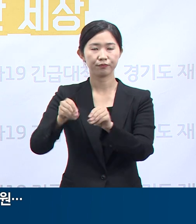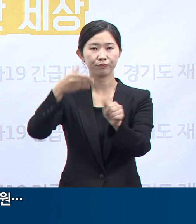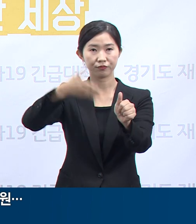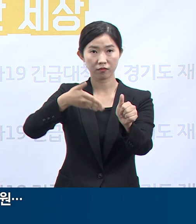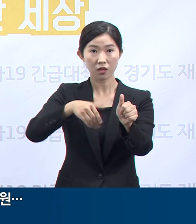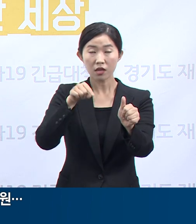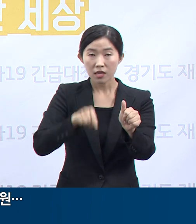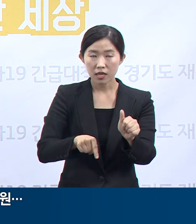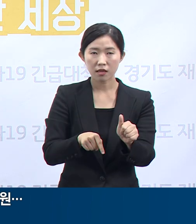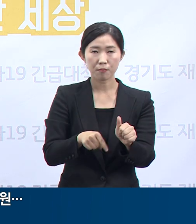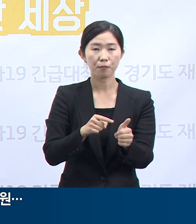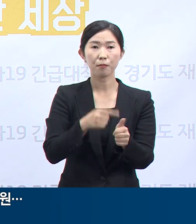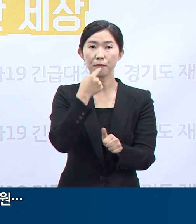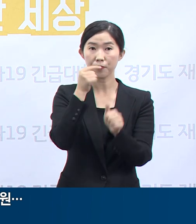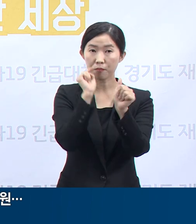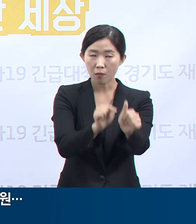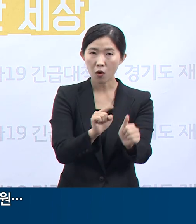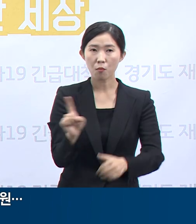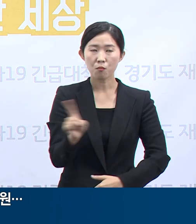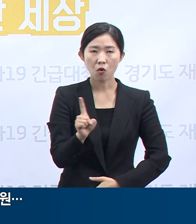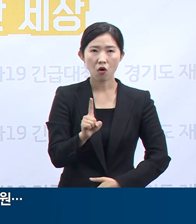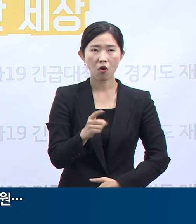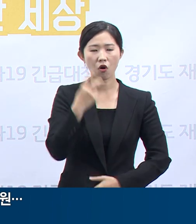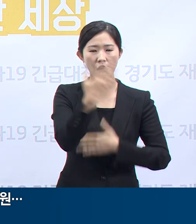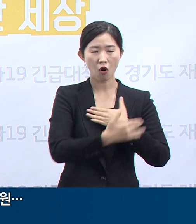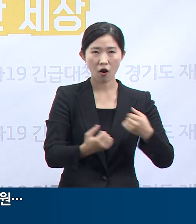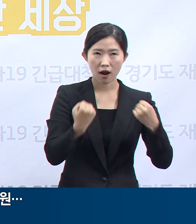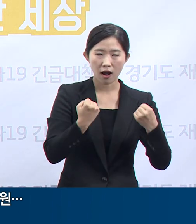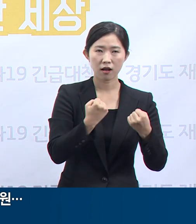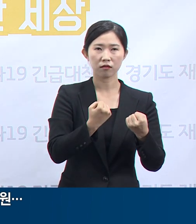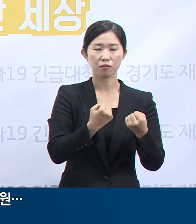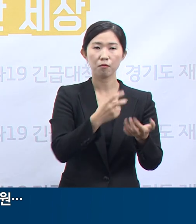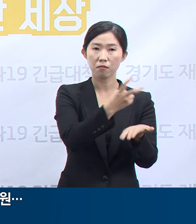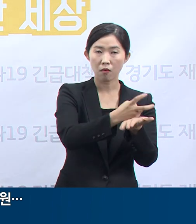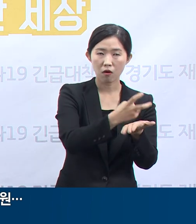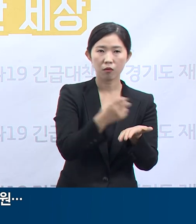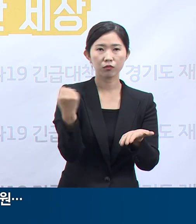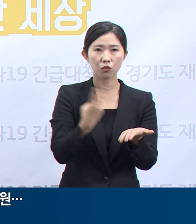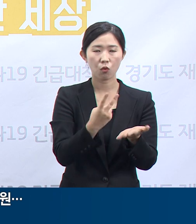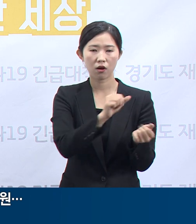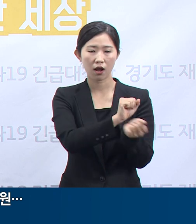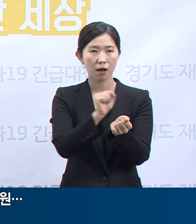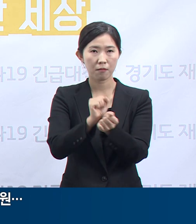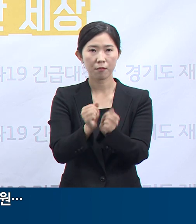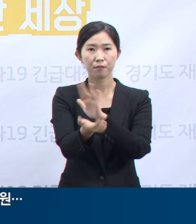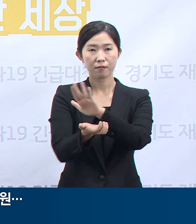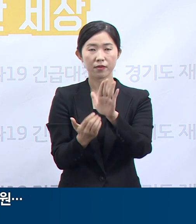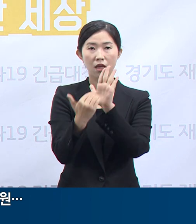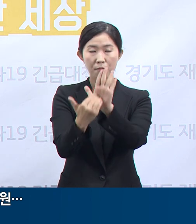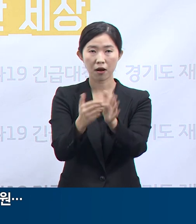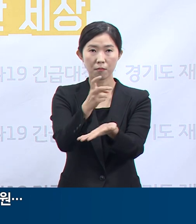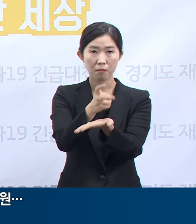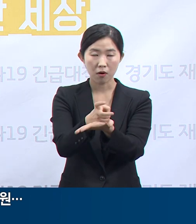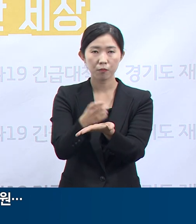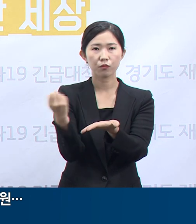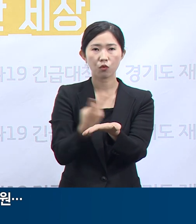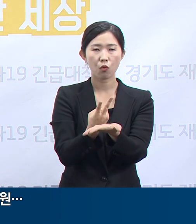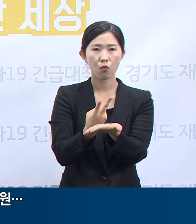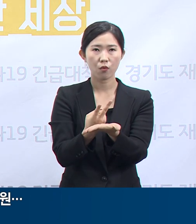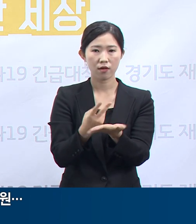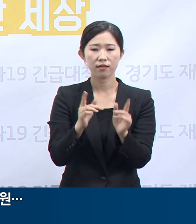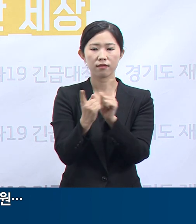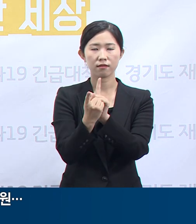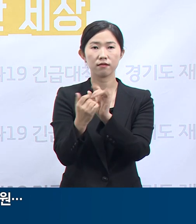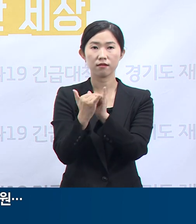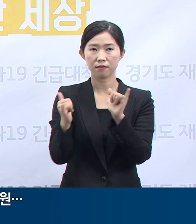및 관리 가능 법률상 역학조사, 건강진단, 46제 건강진단, 제47제의 격리 및 대인접촉